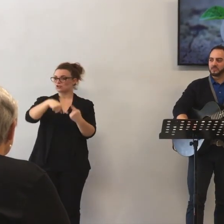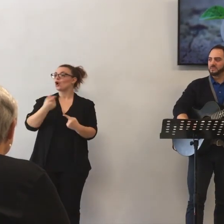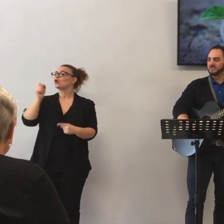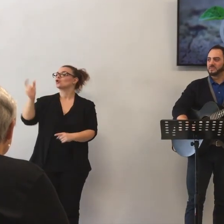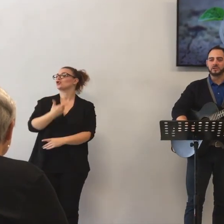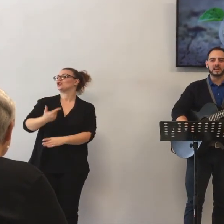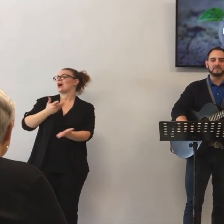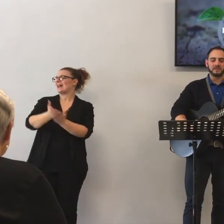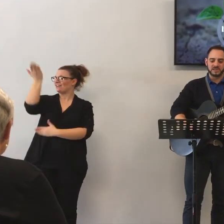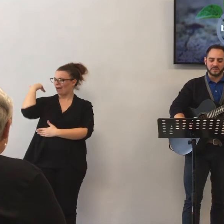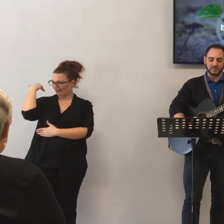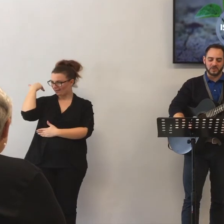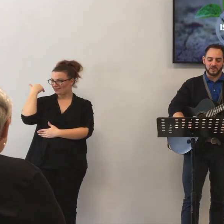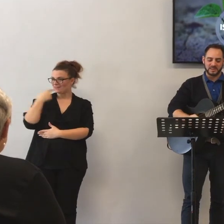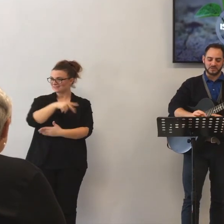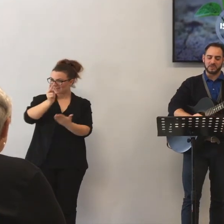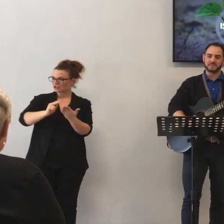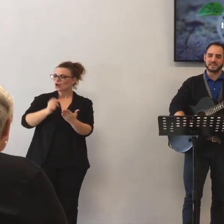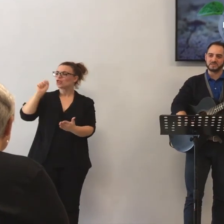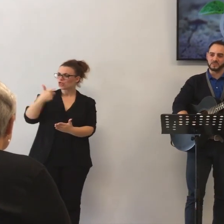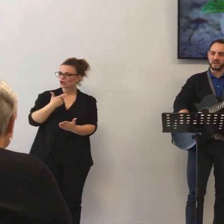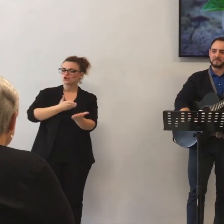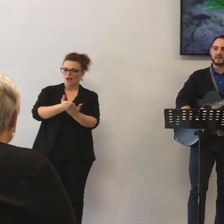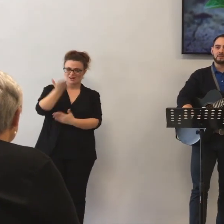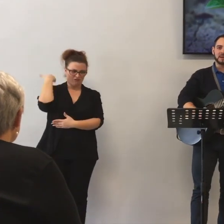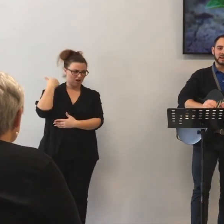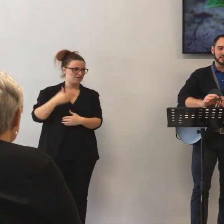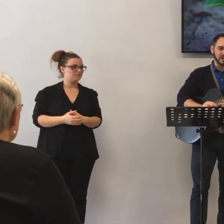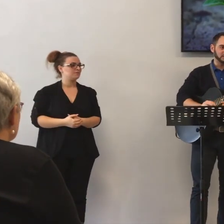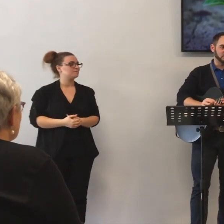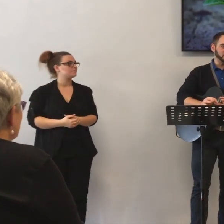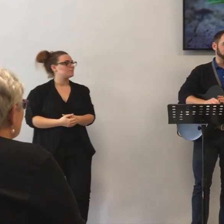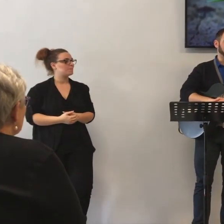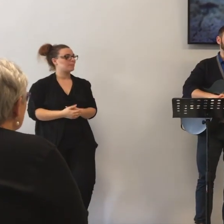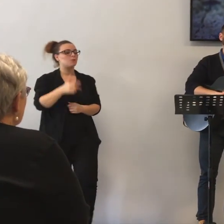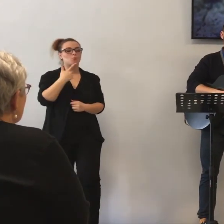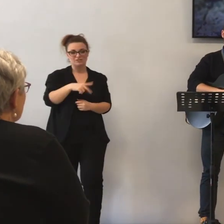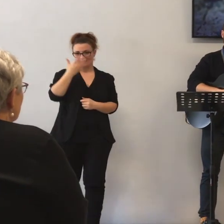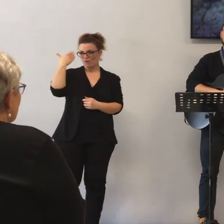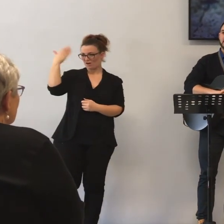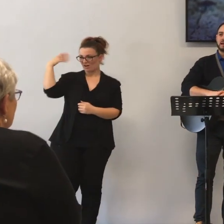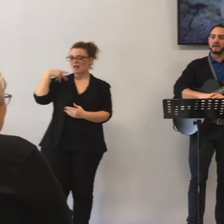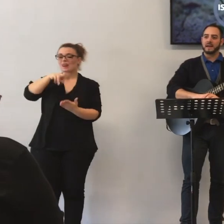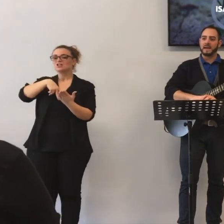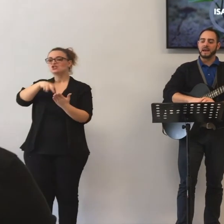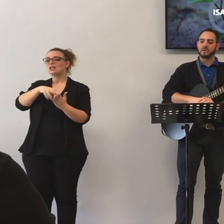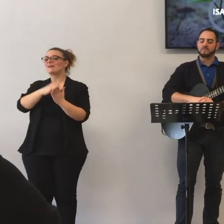12 anni fa ho scritto il testo di questa canzone, perché leggendo appunto il 6.42.8